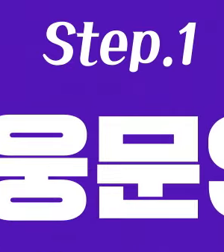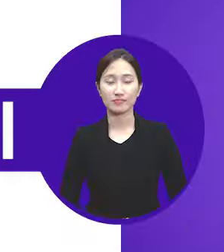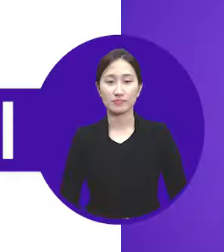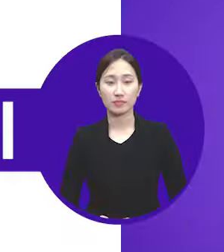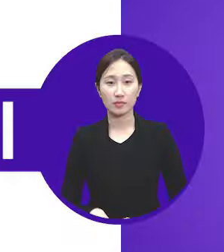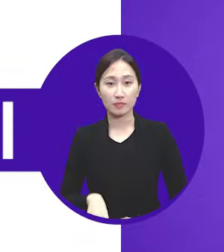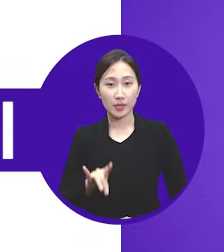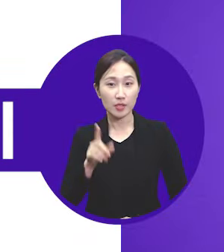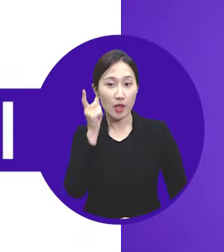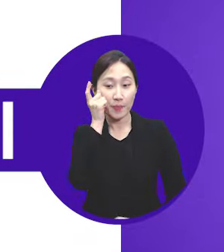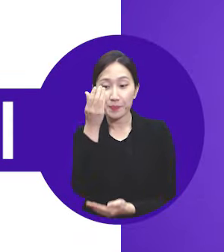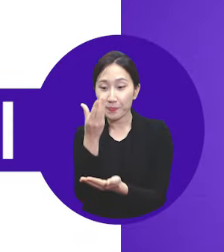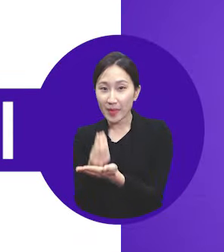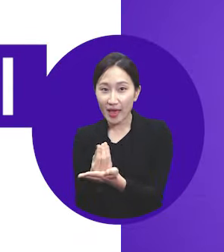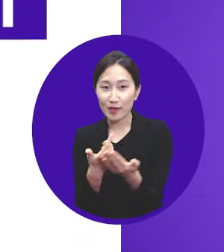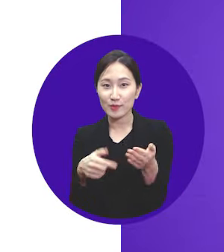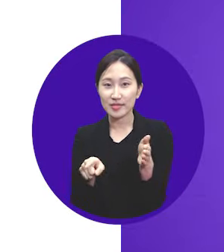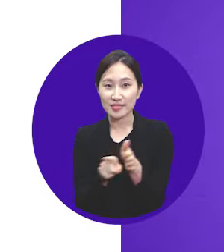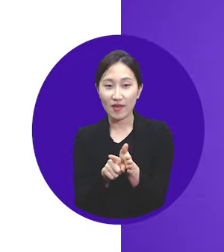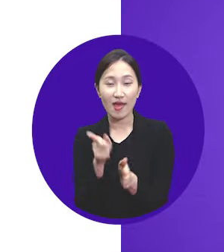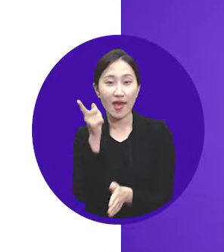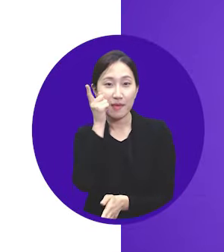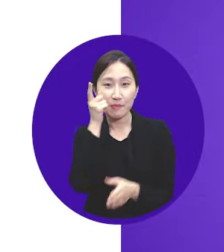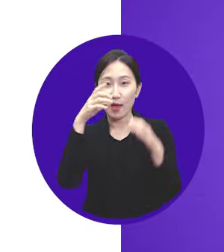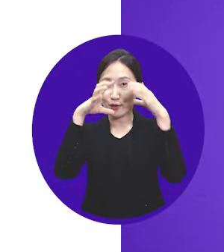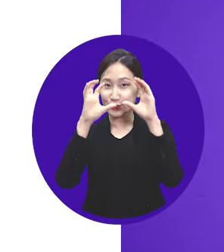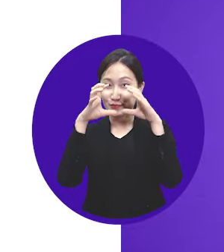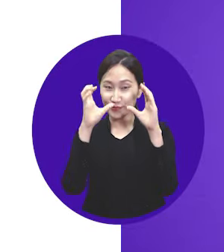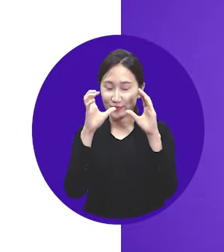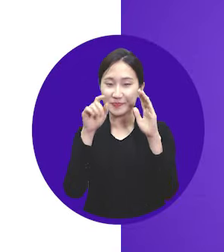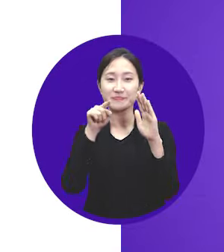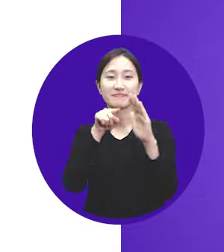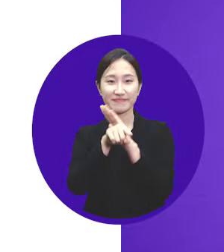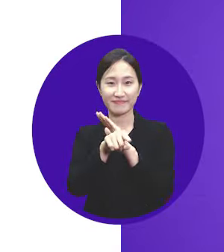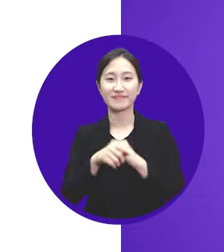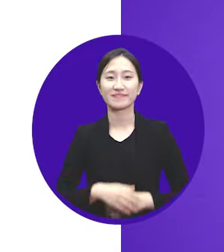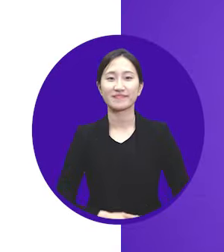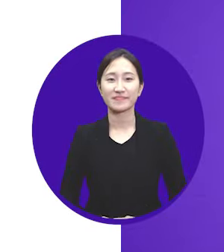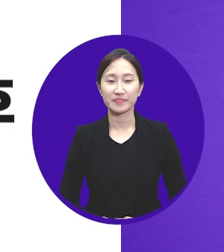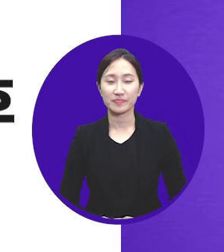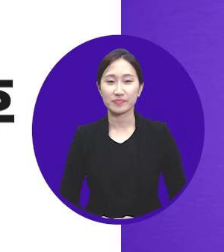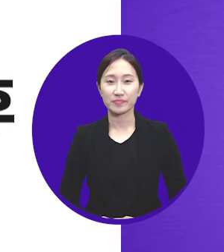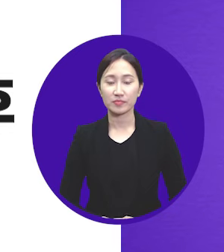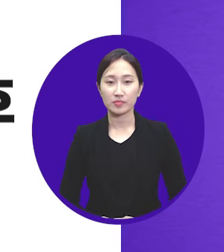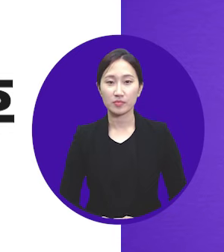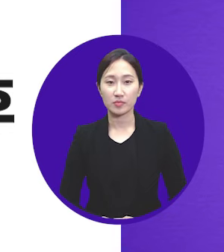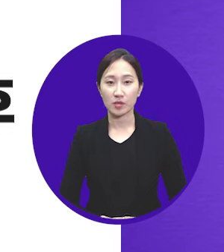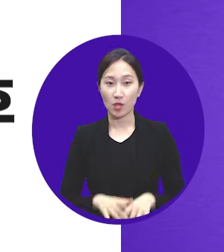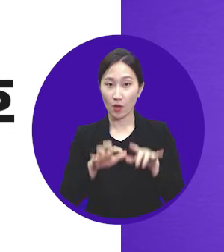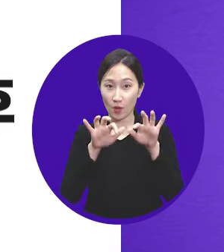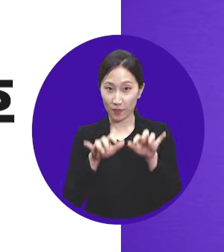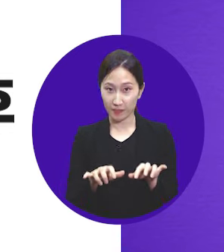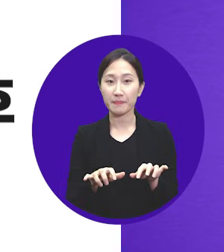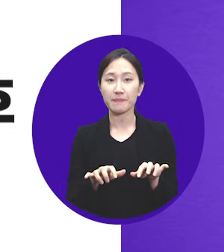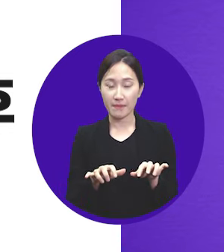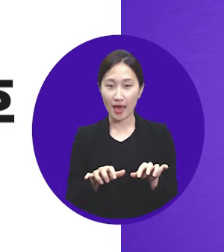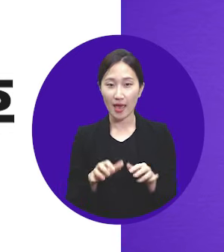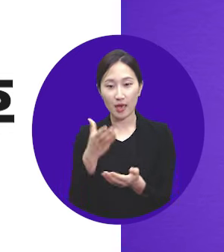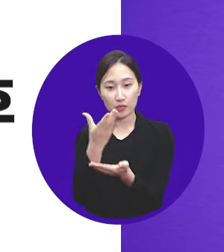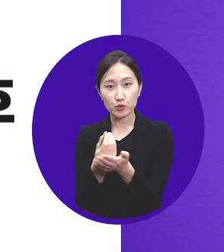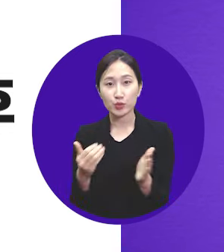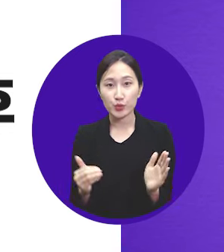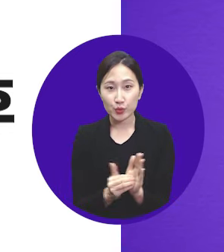먼저 앱을 설치하기 위해서 핸드폰에서 플레이스토어에 들어갑니다. 검색창에 영웅은 S샵을